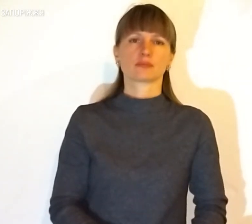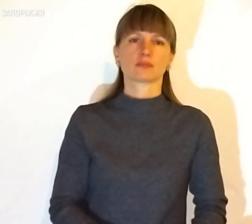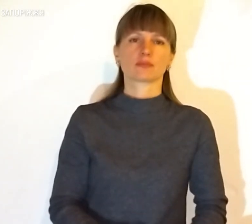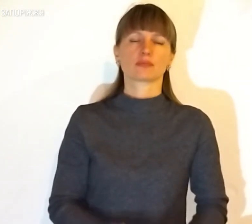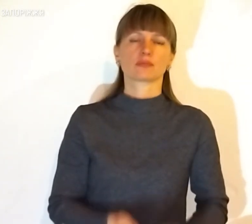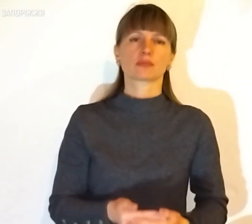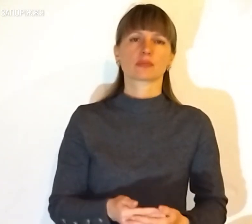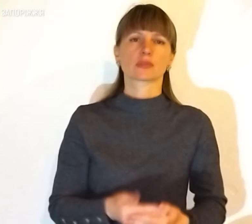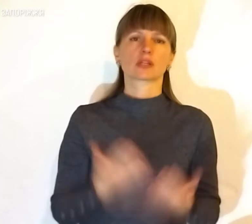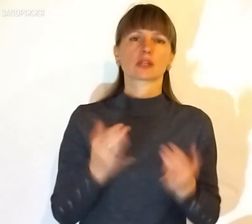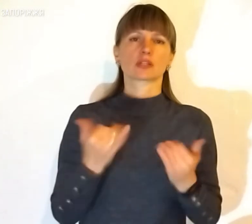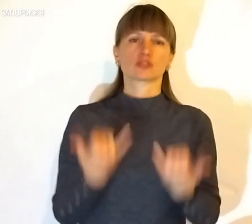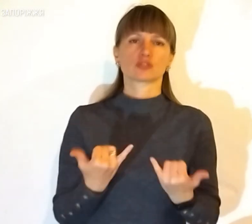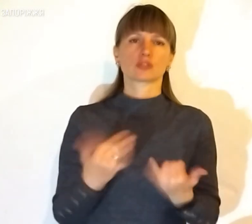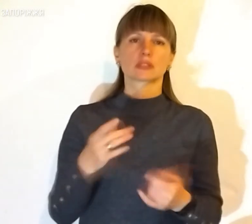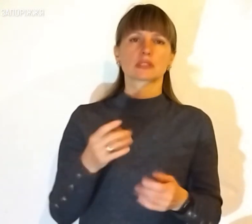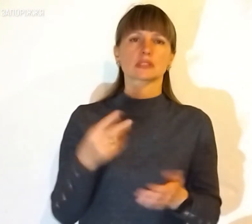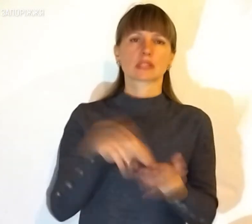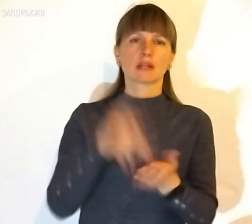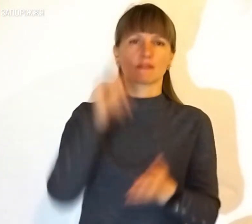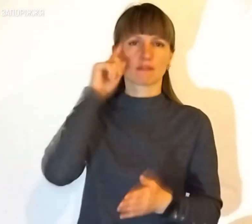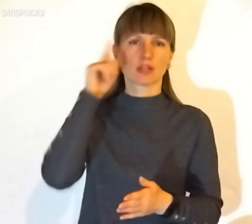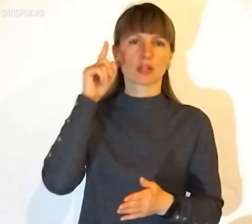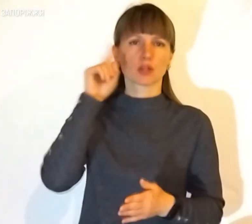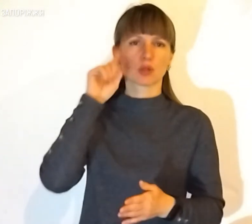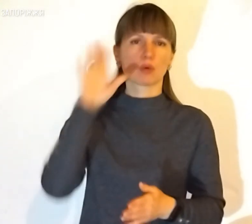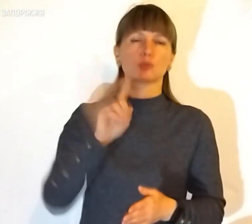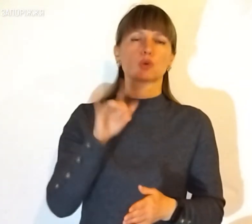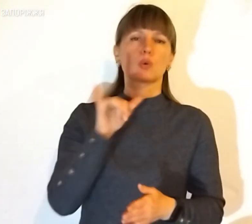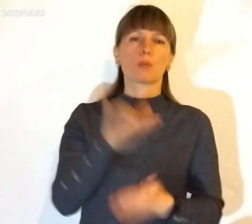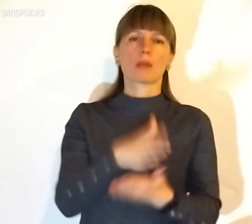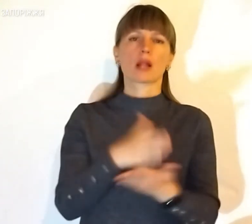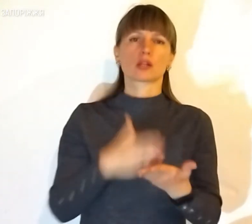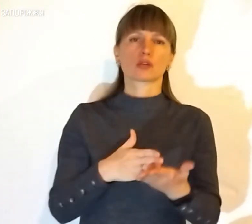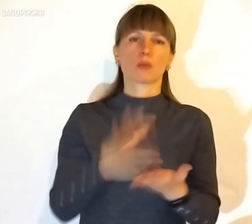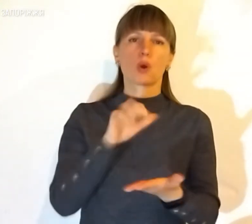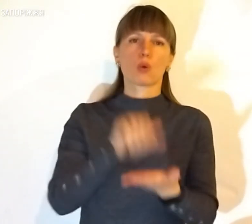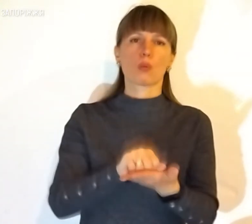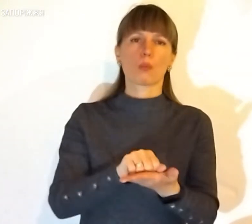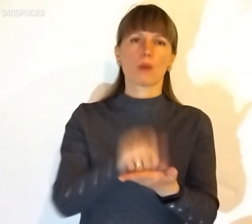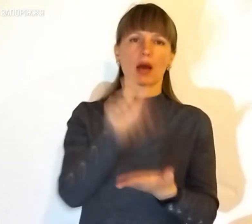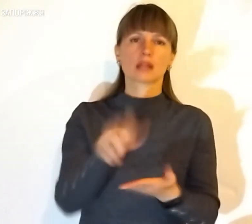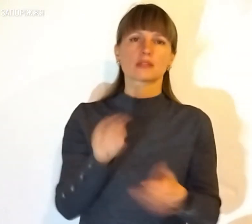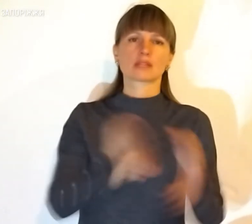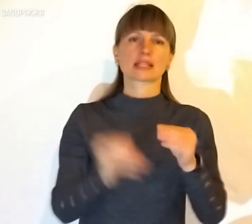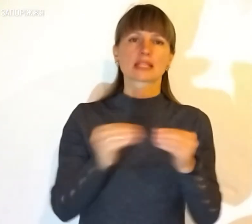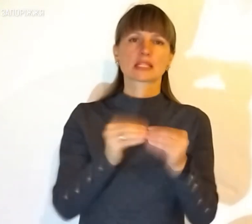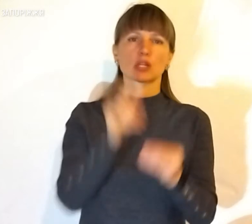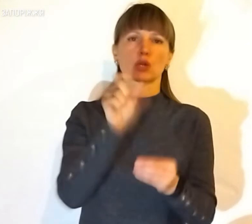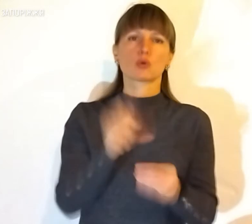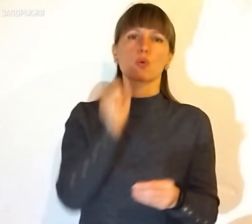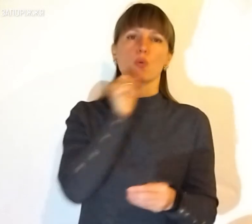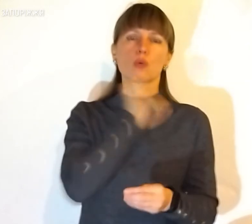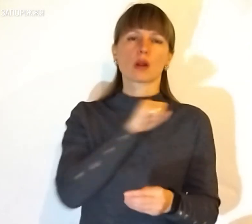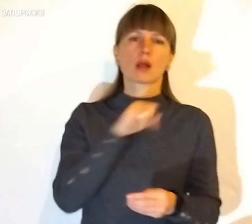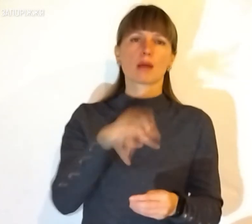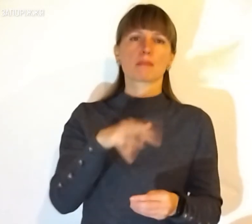Буквально тільки, що стало відомо, що в Мелітуполі окупанти у складі десяти людей викрали мера